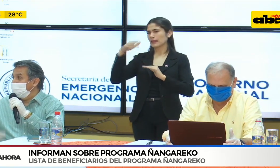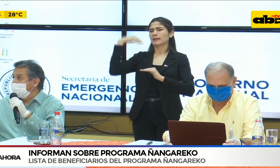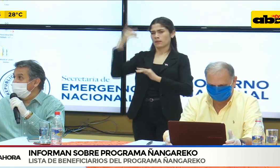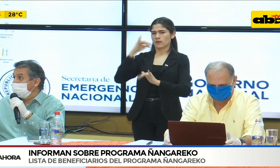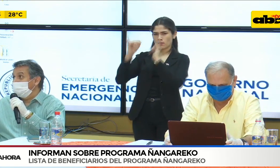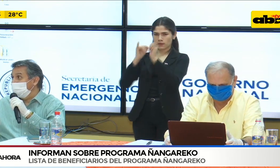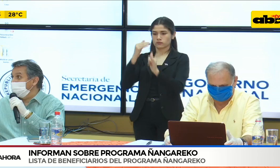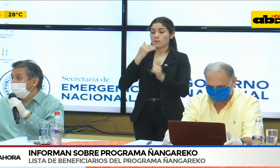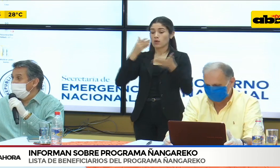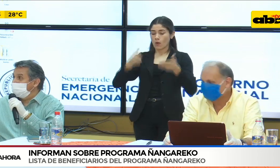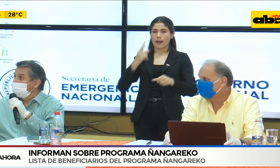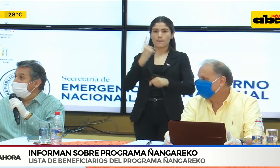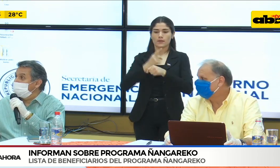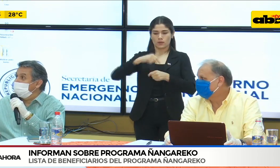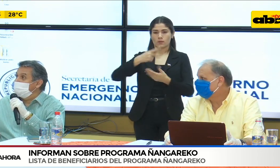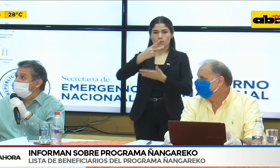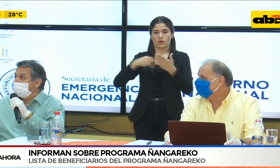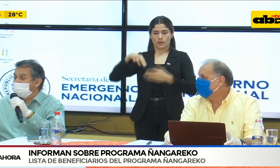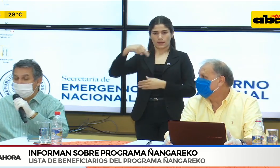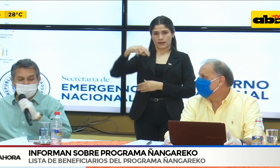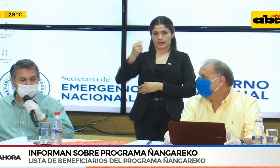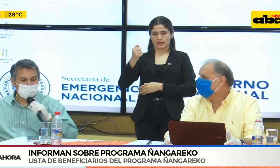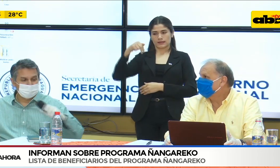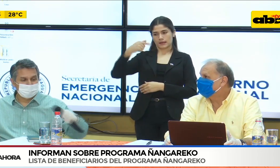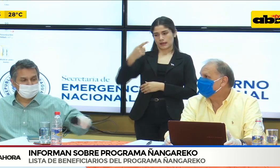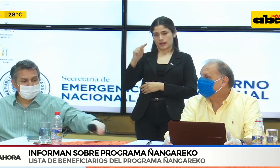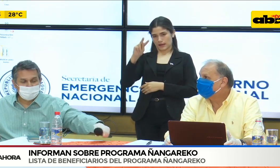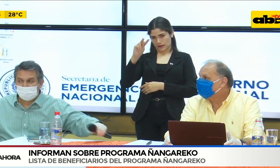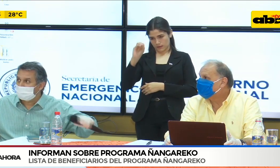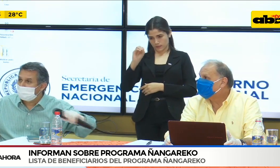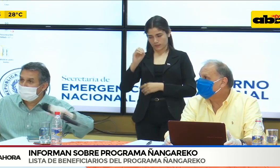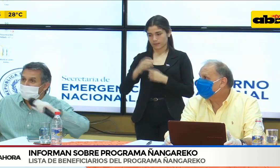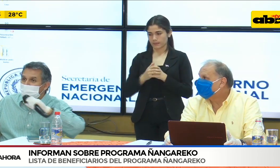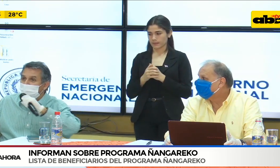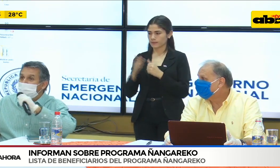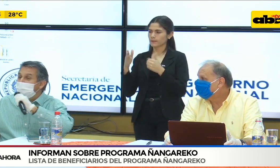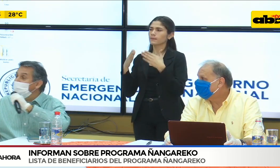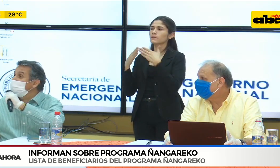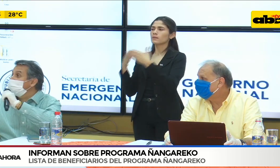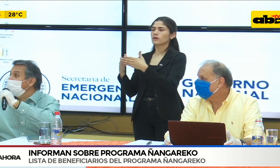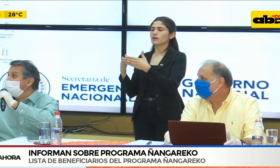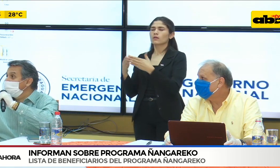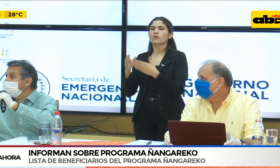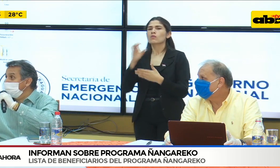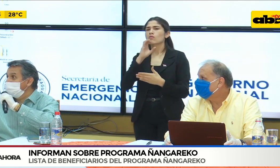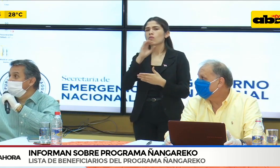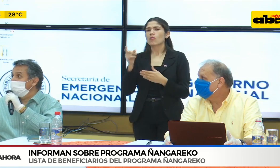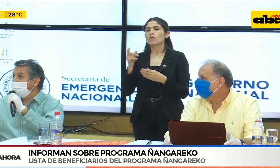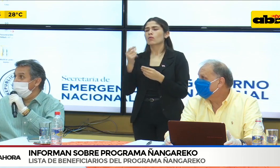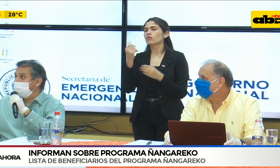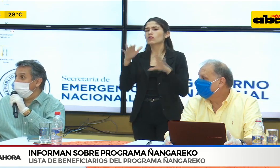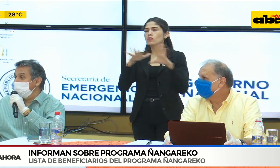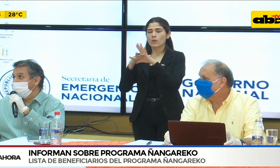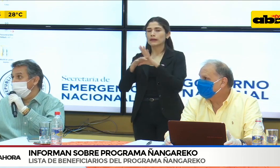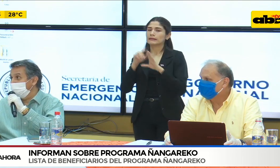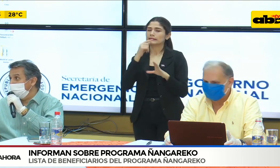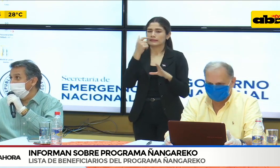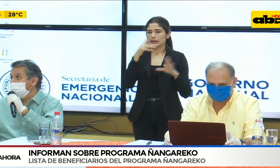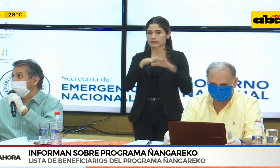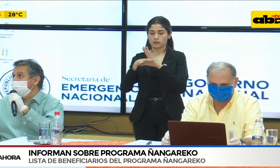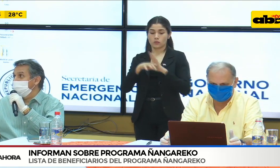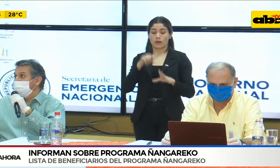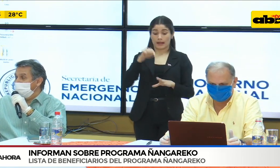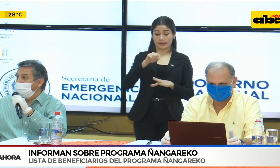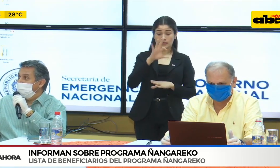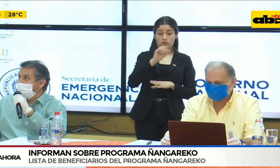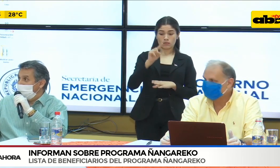el portal y ese programa sí es por dos meses. ¿Es un punto similar? Son 548 mil guaraníes está previsto por mes.